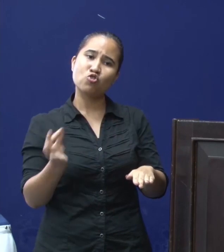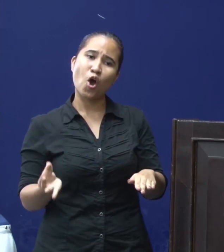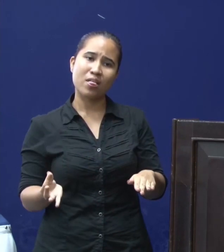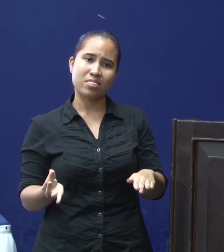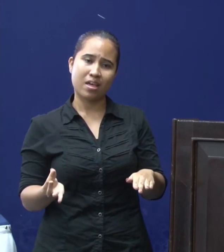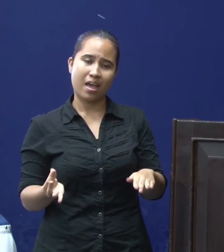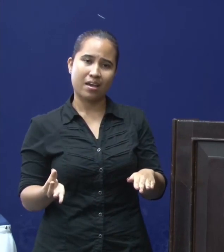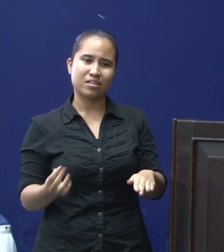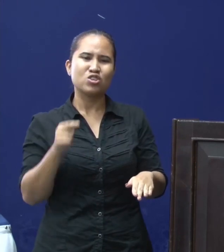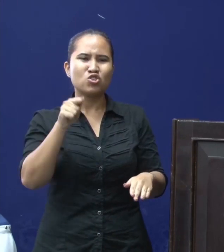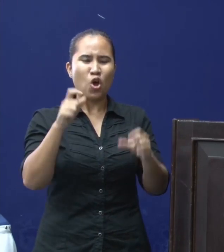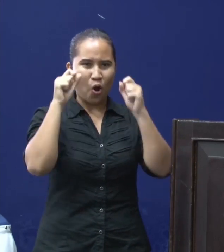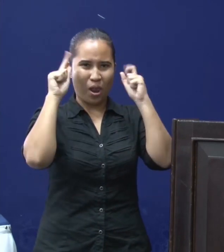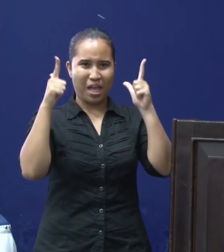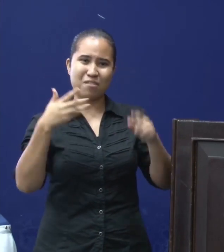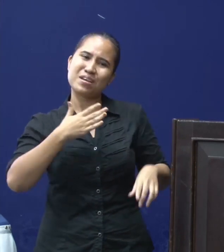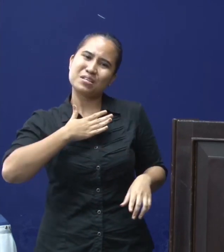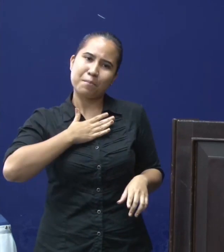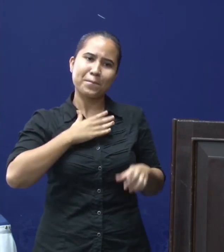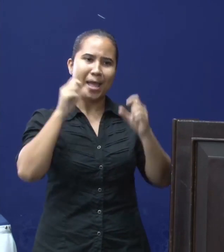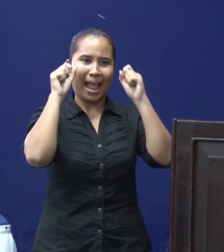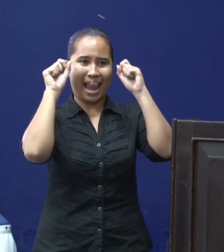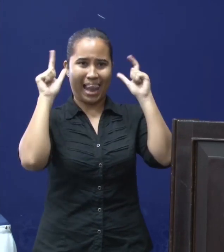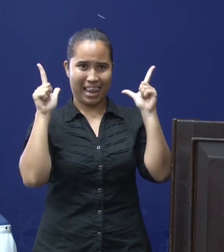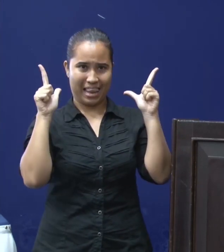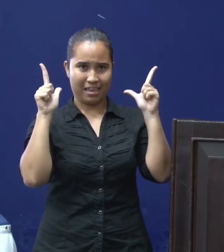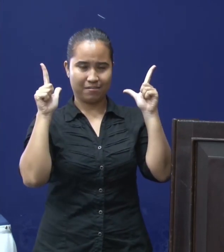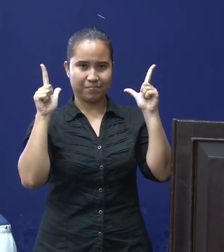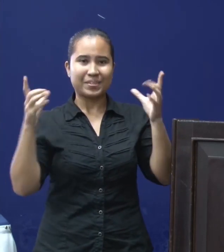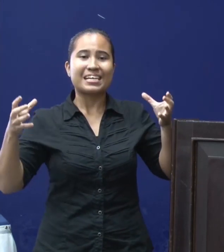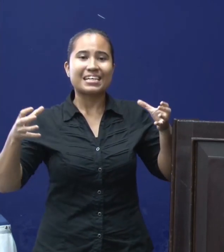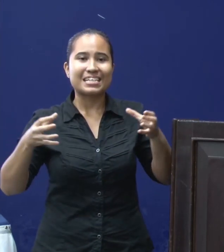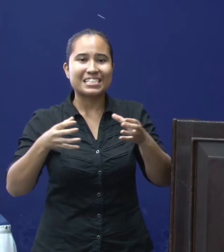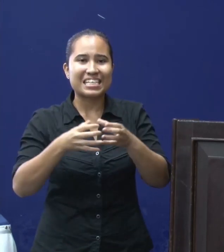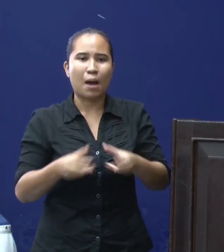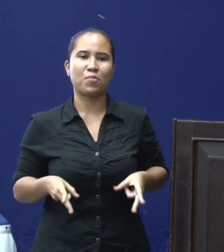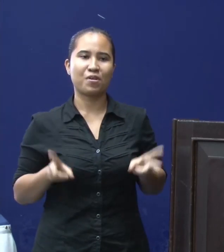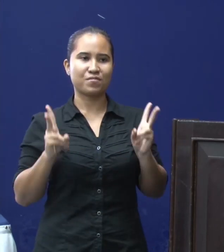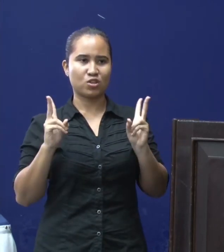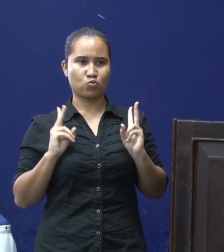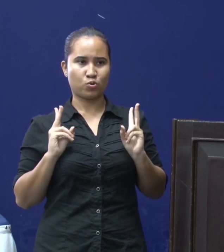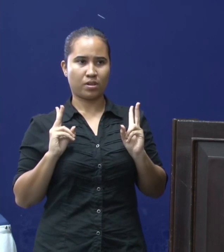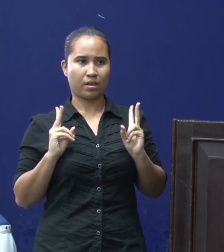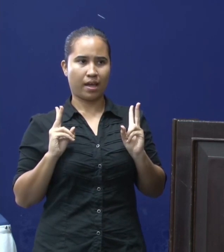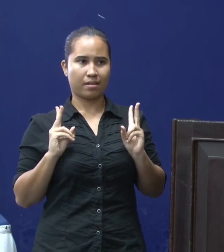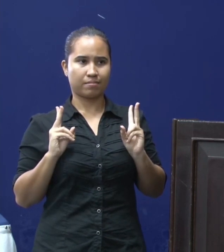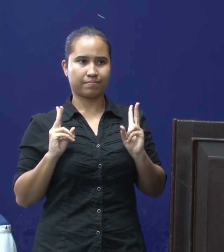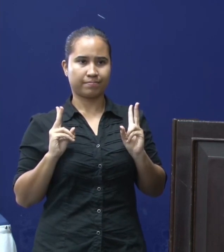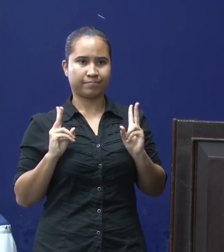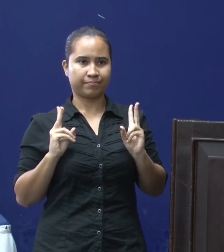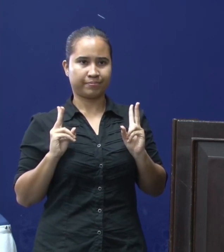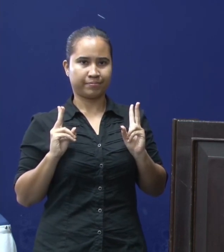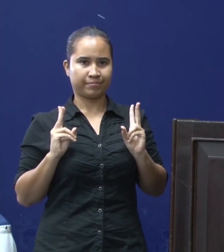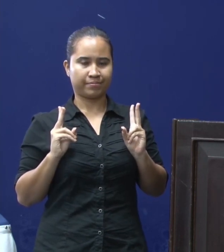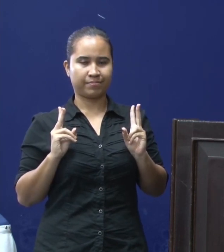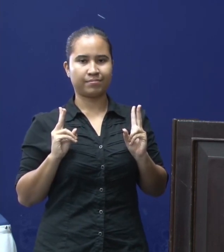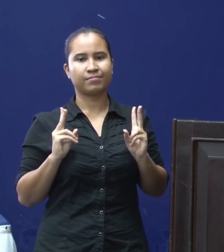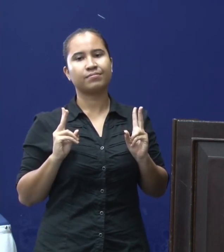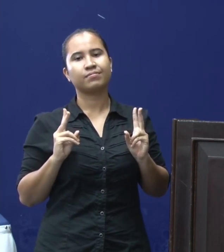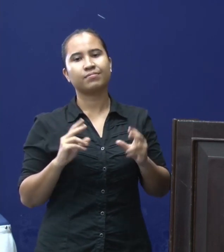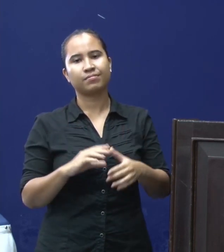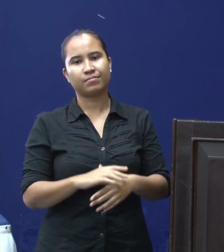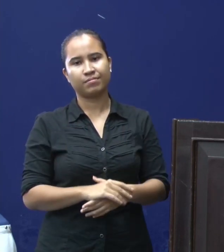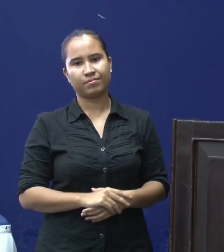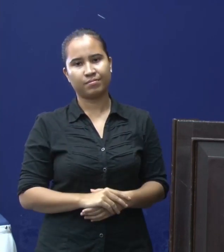directeur van het directoraat Nationale Veiligheid, gisteren aan op de dagelijkse persconferentie van de overheid. Volgens haar zijn er